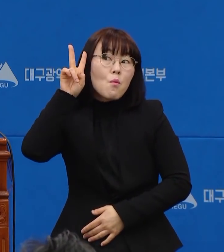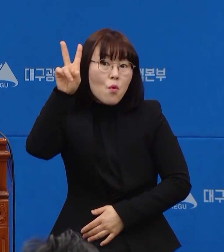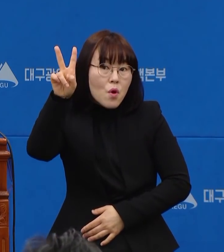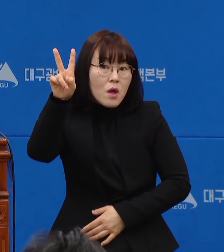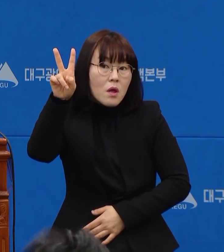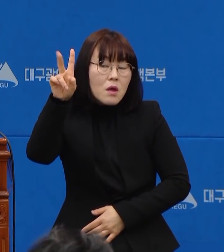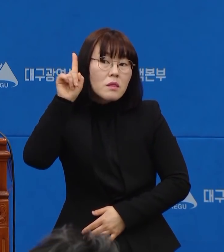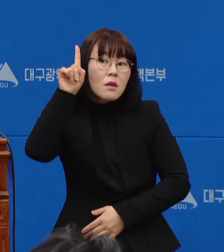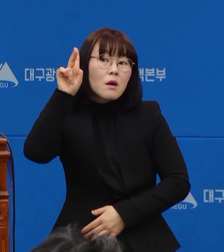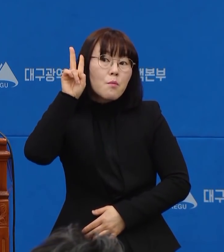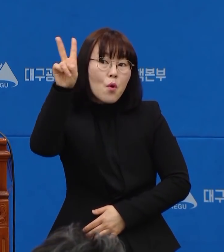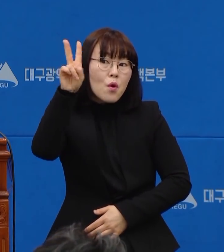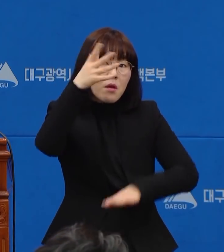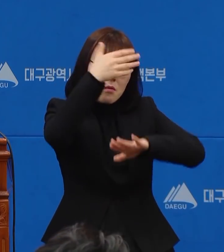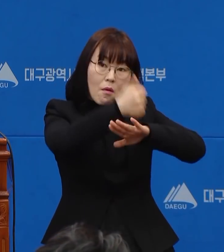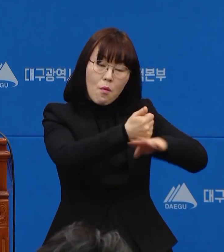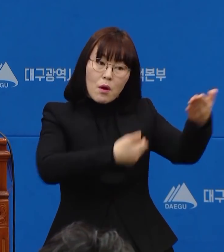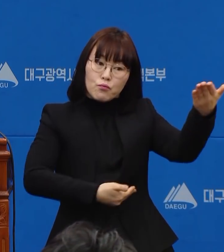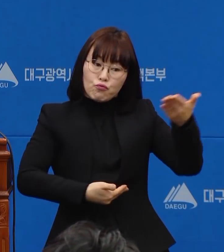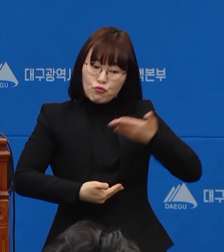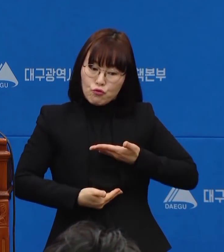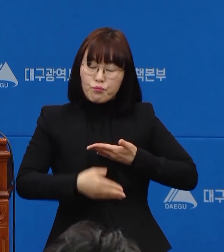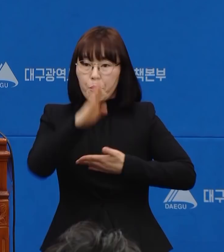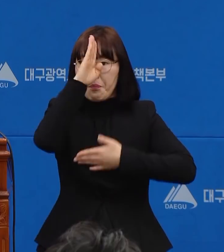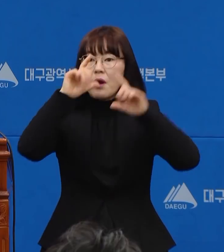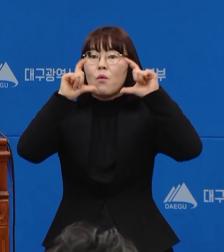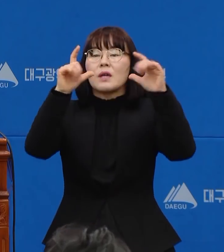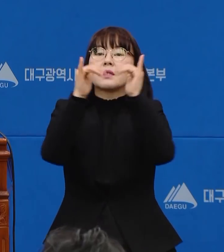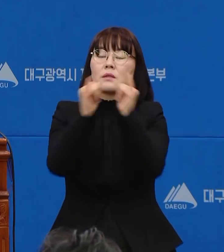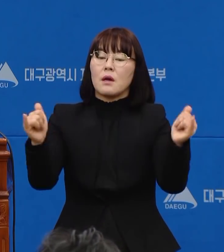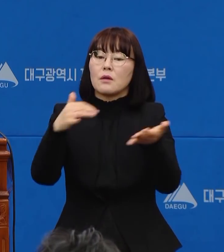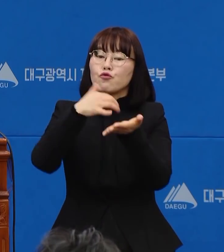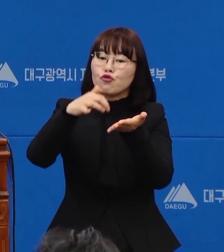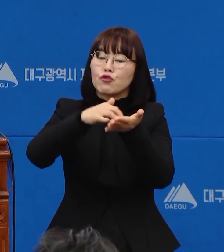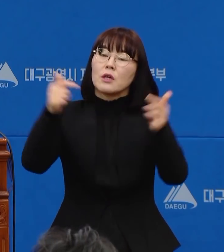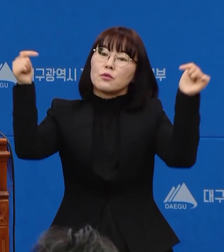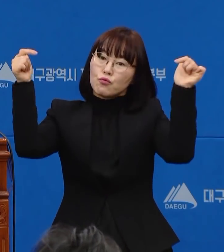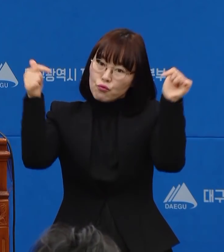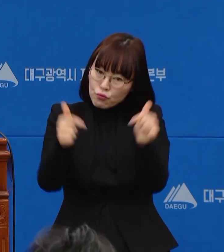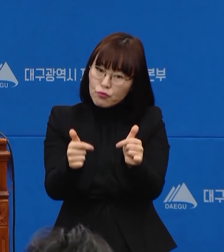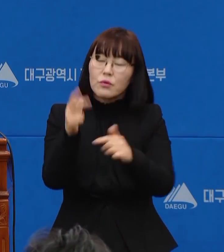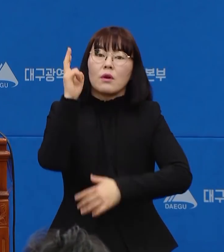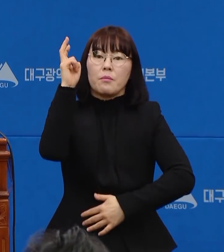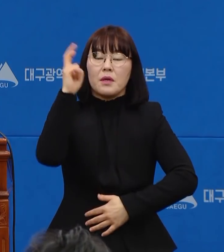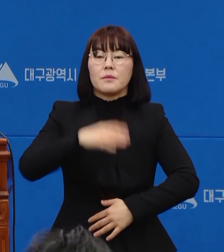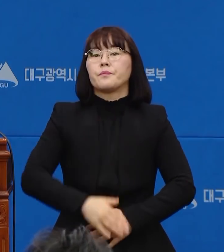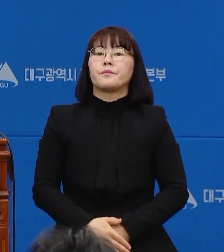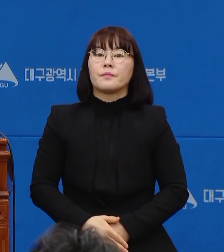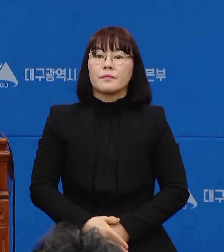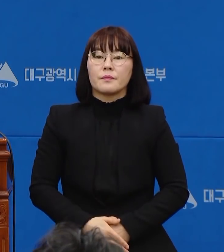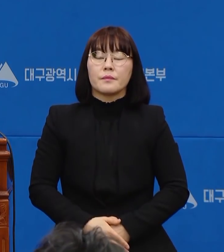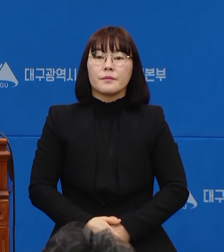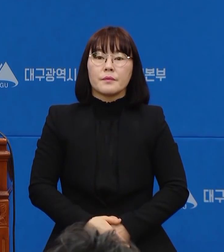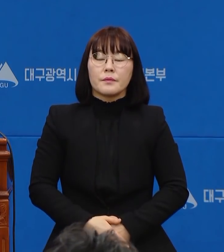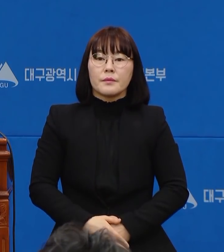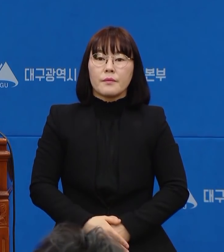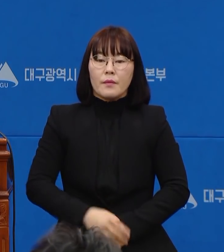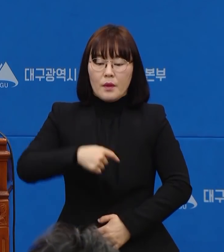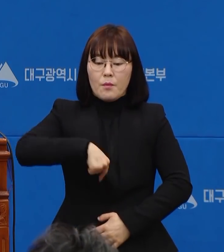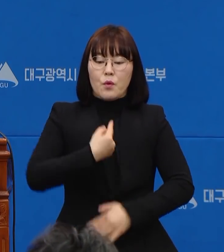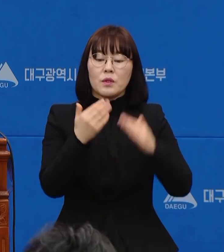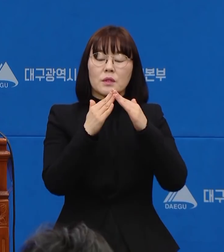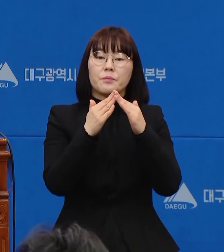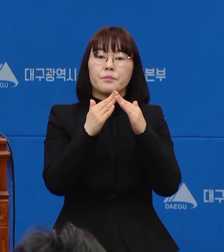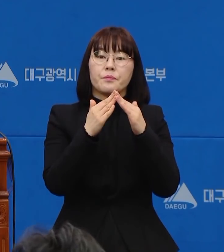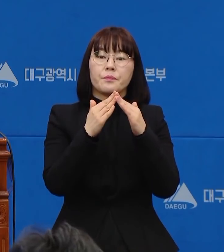전체적으로 확진 환자의 수는 더 떨어지리라고 전망합니다. 또한 자가에